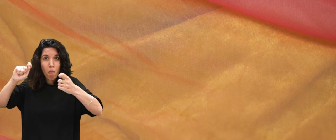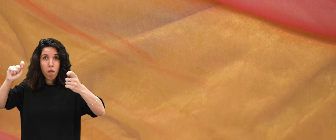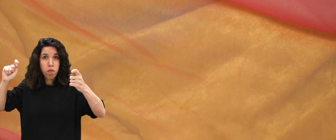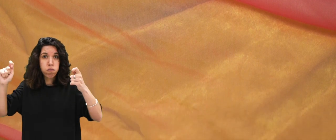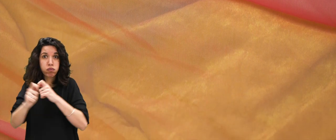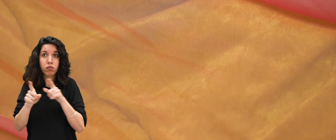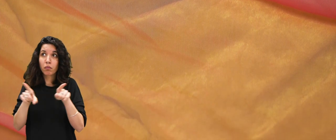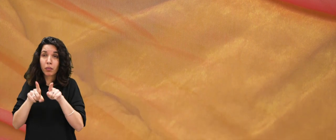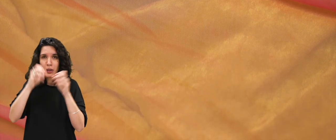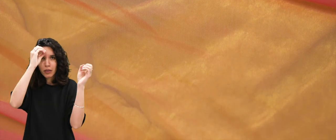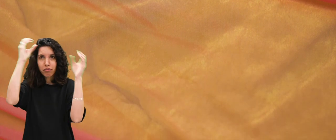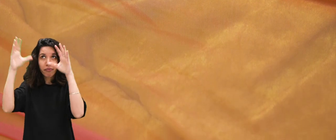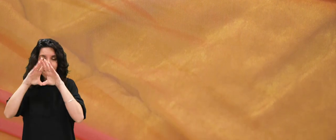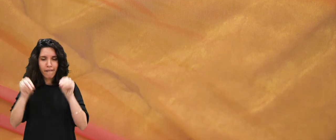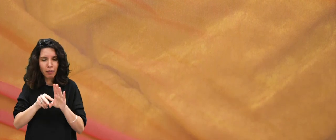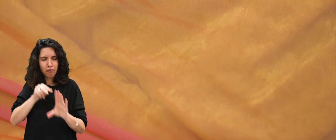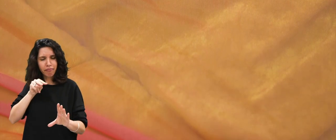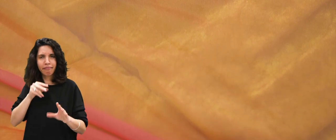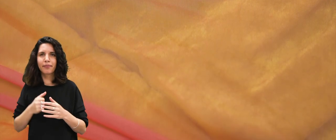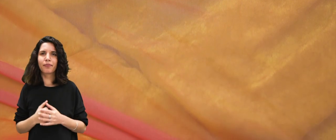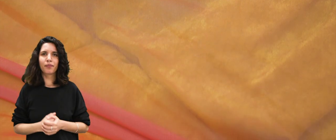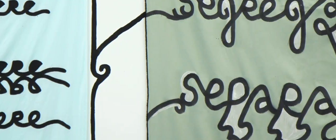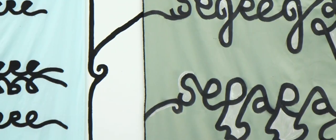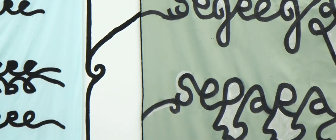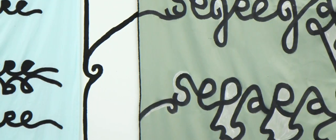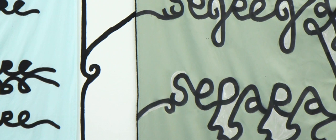pour nos sociétés et la manière dont on construit l'institution de la famille.